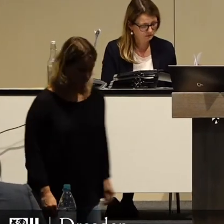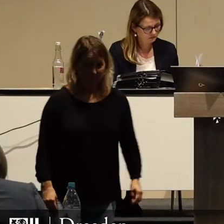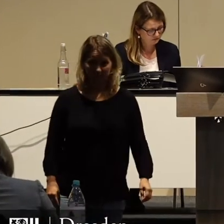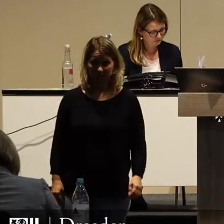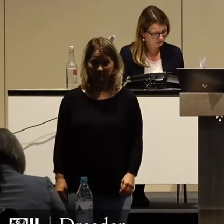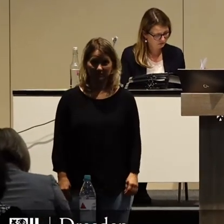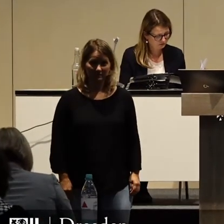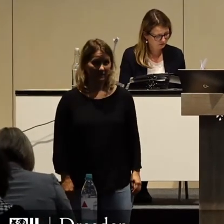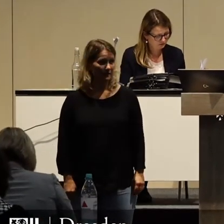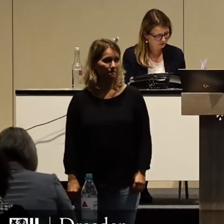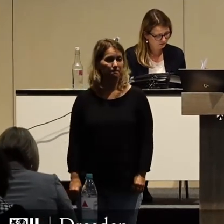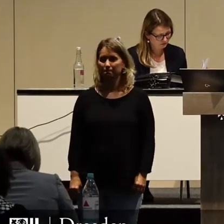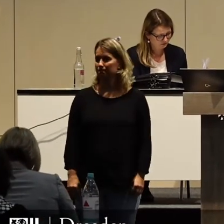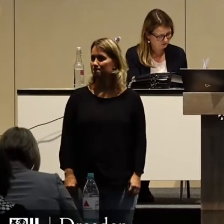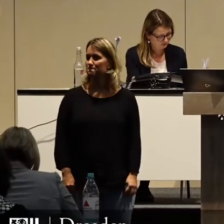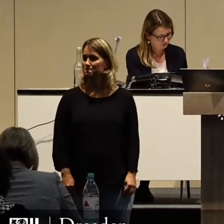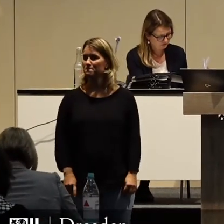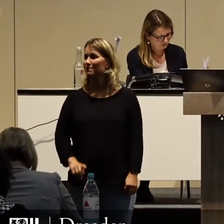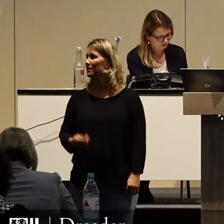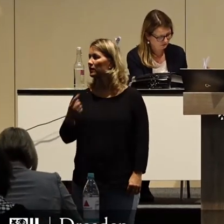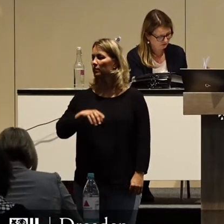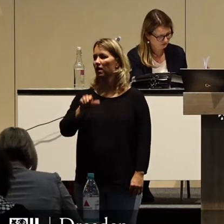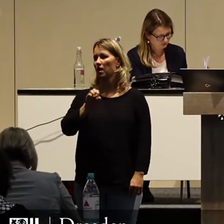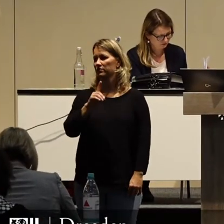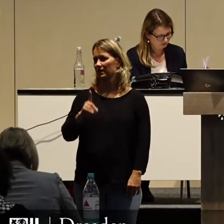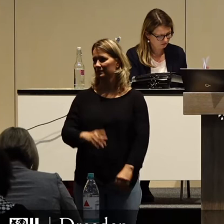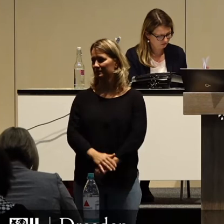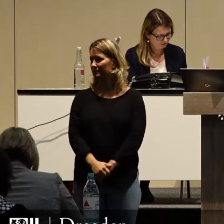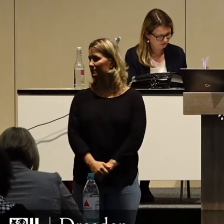Als Nächstes ist die AfD an der Reihe, Frau Dr. Schipps.